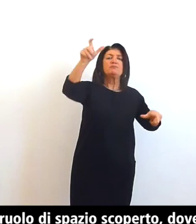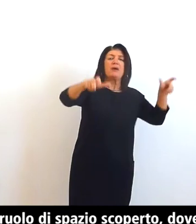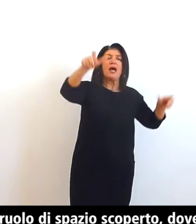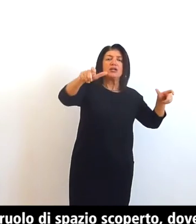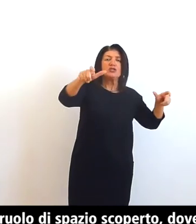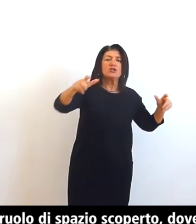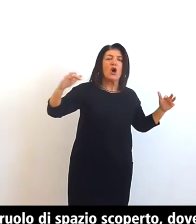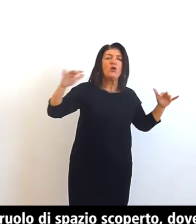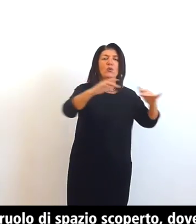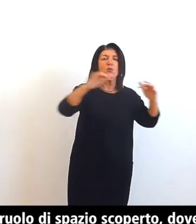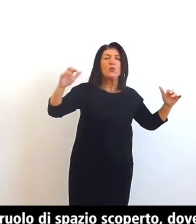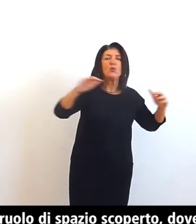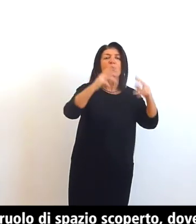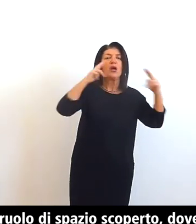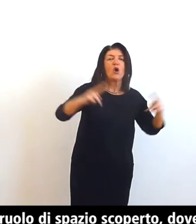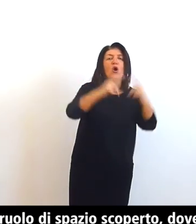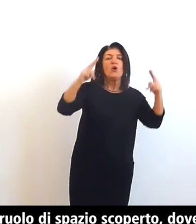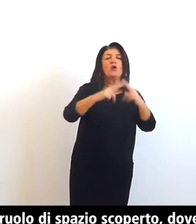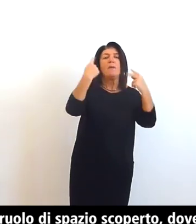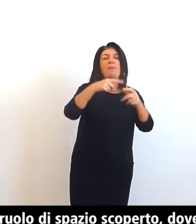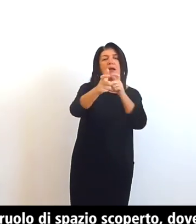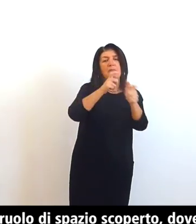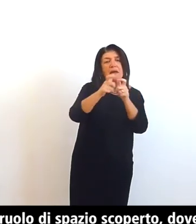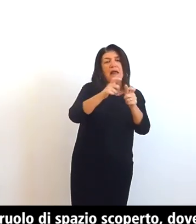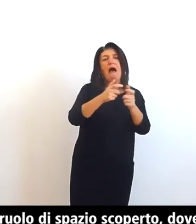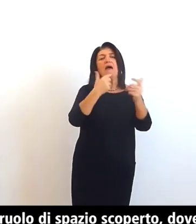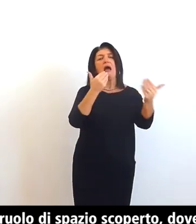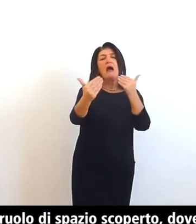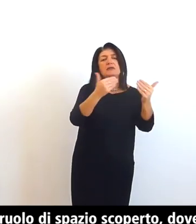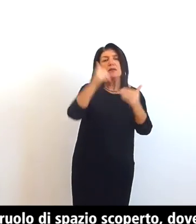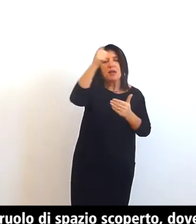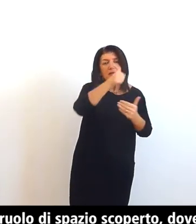discutere e ragionare o organizzare assemblee religiose e civili